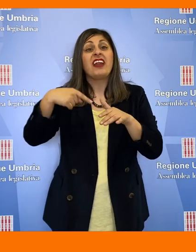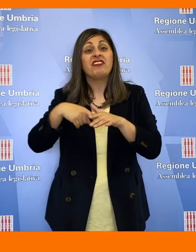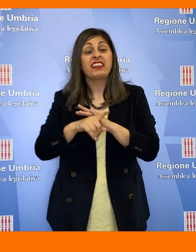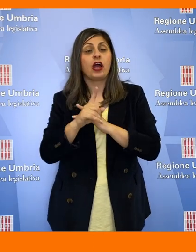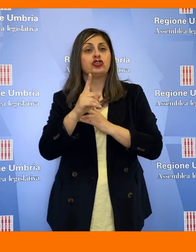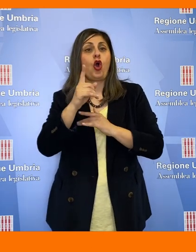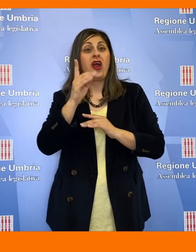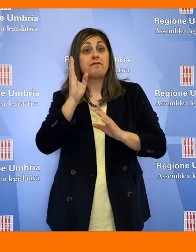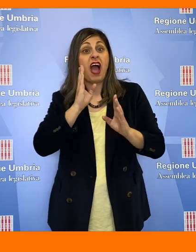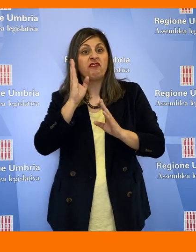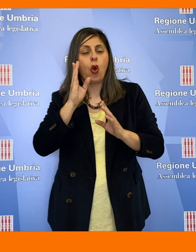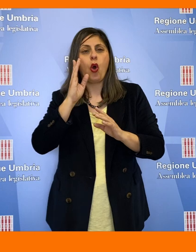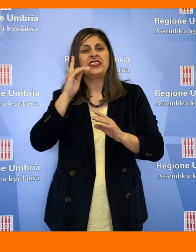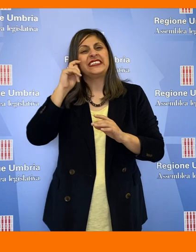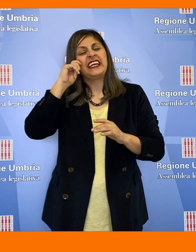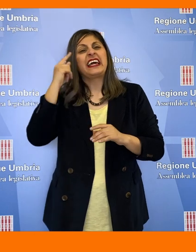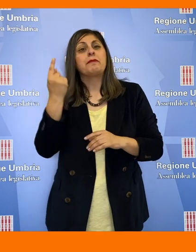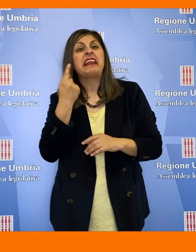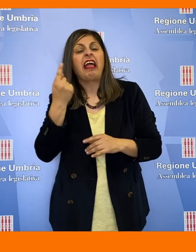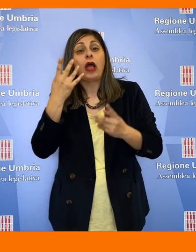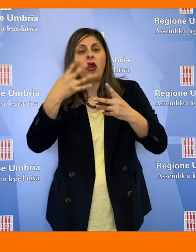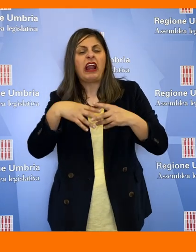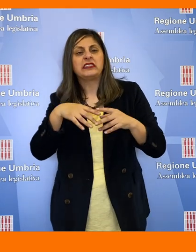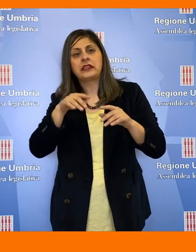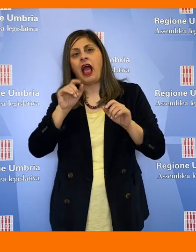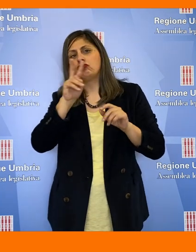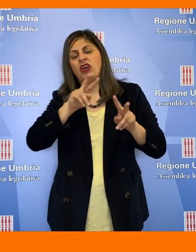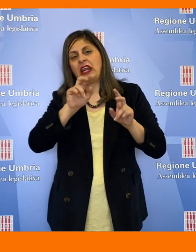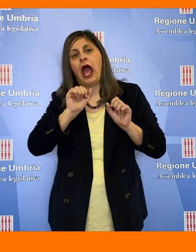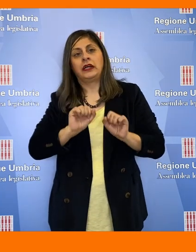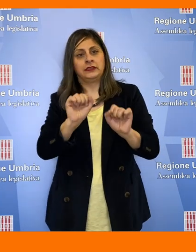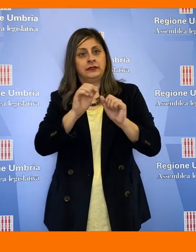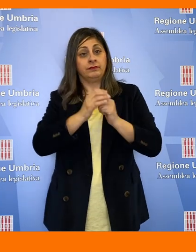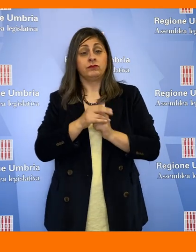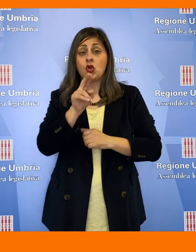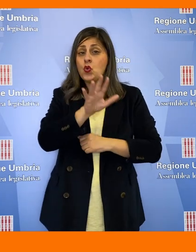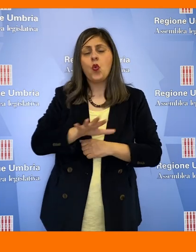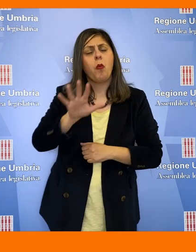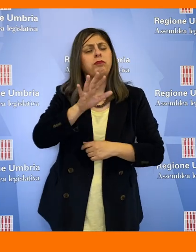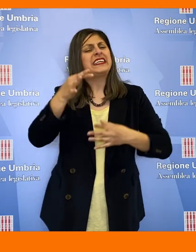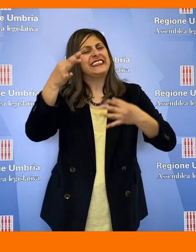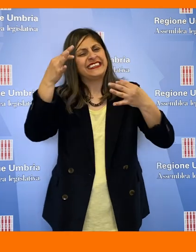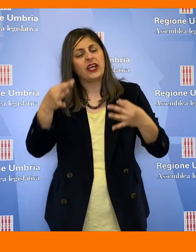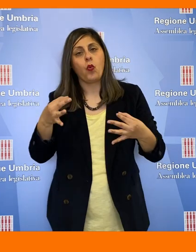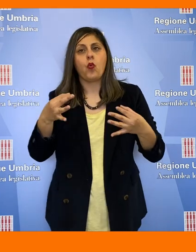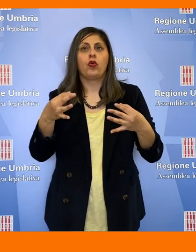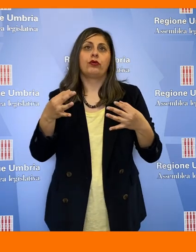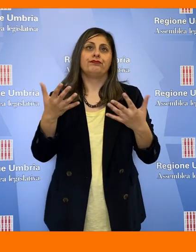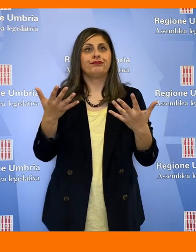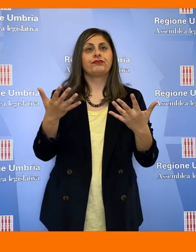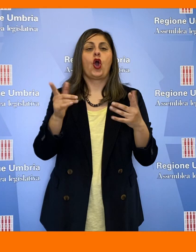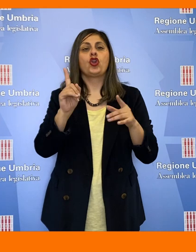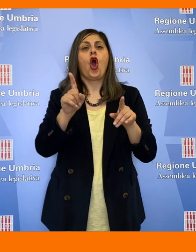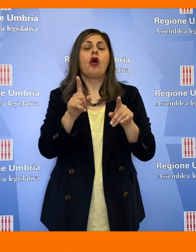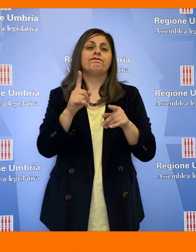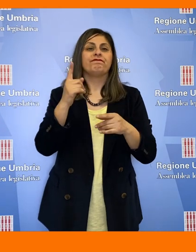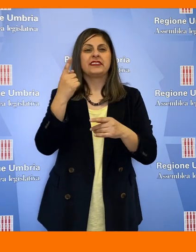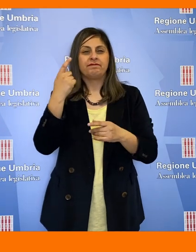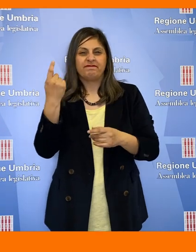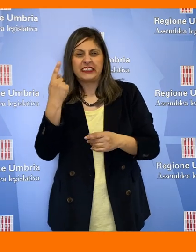all'infiltrazione mafiosa e alla criminalità organizzata. L'Umbria sicuramente non è messa come